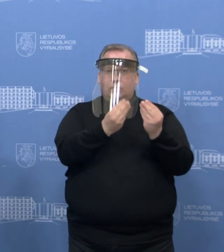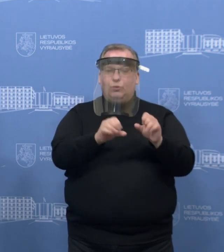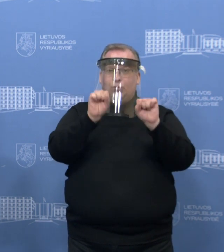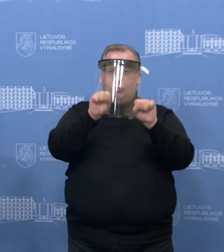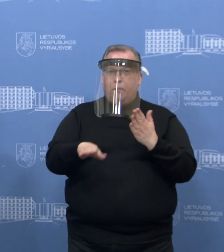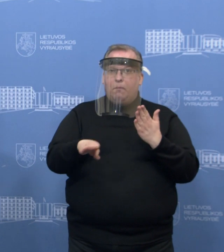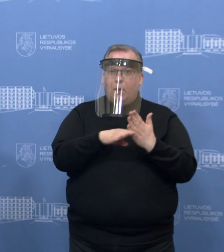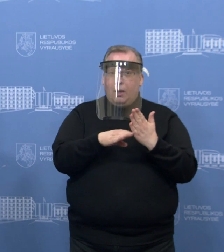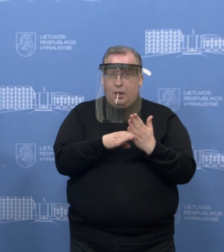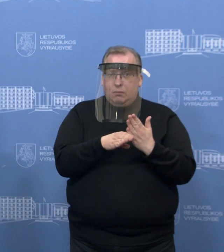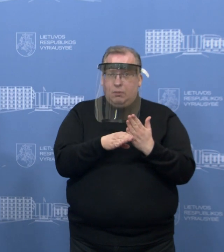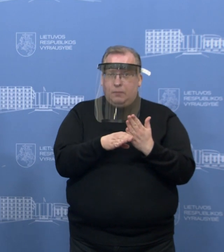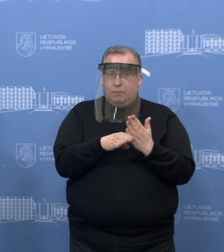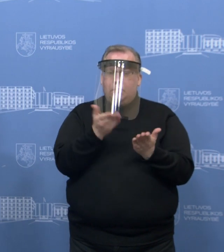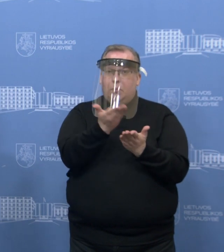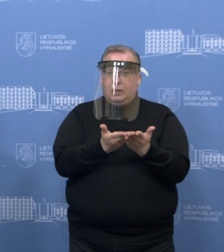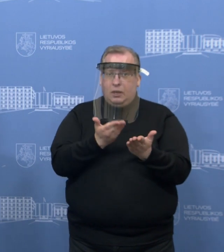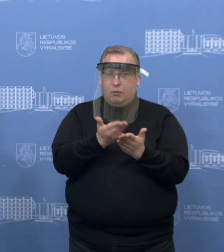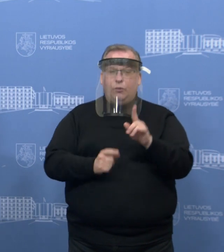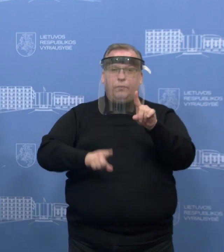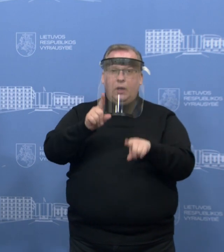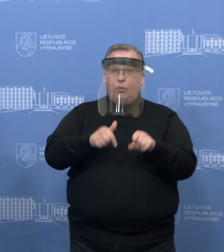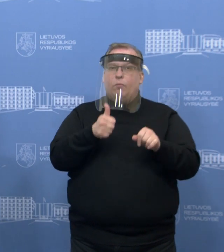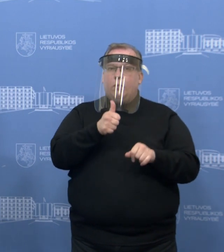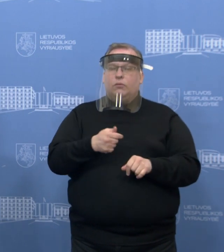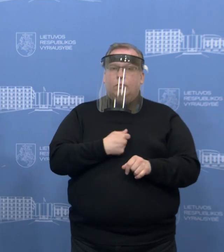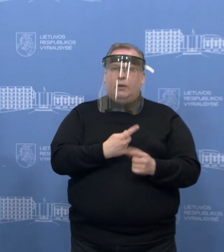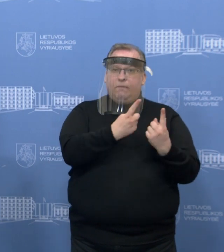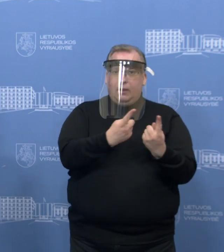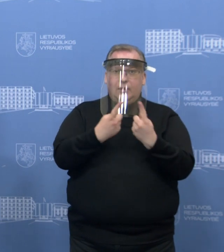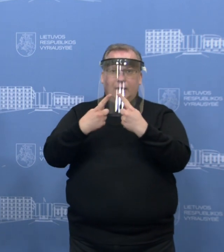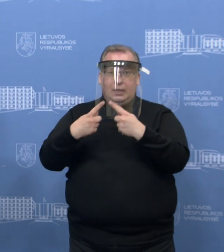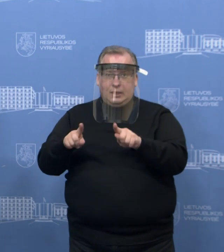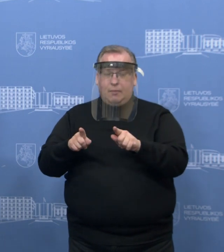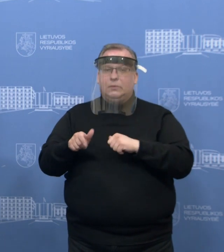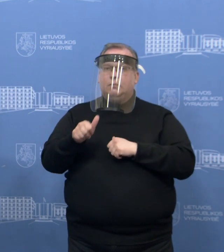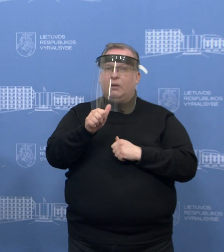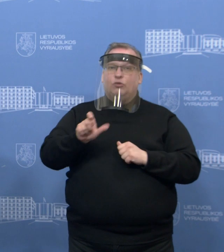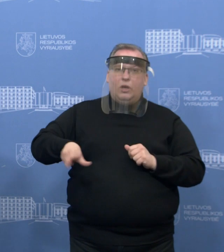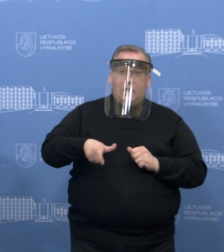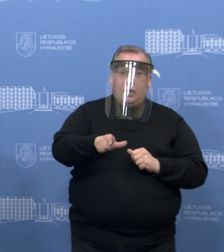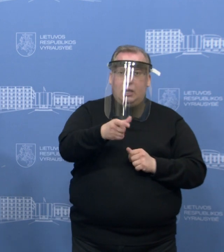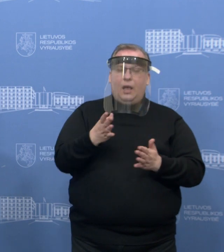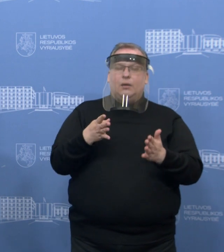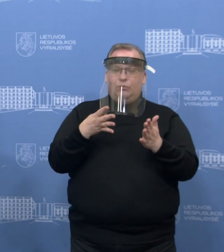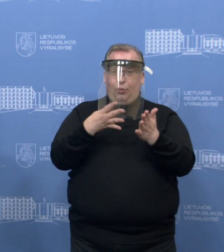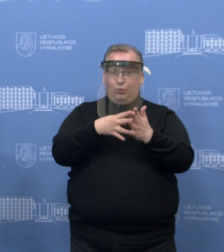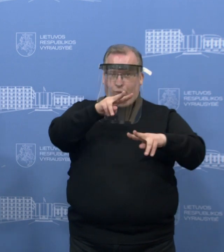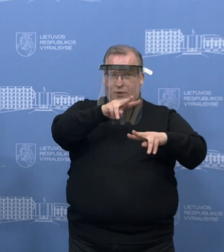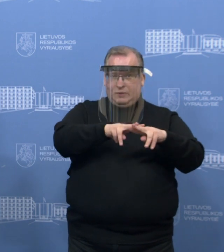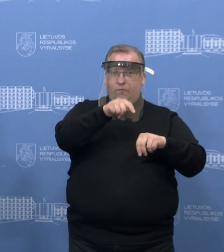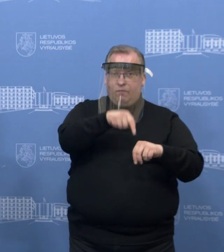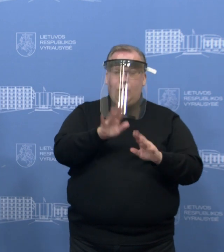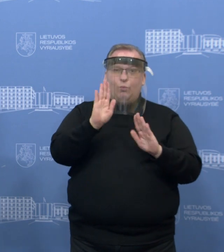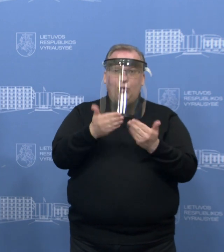konsultacijas. Ir aš manau, kad jeigu mes vieni kitiems kelyje ar kontrolės punktė